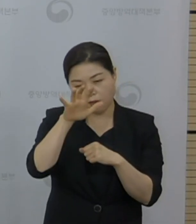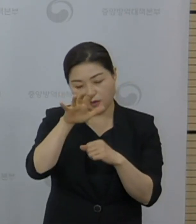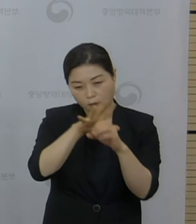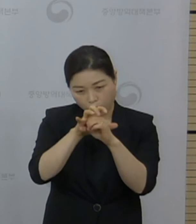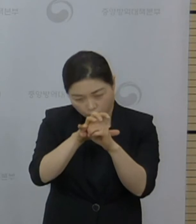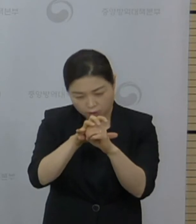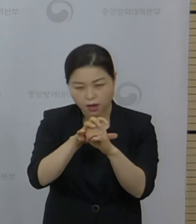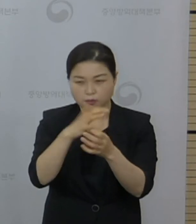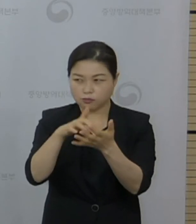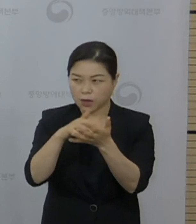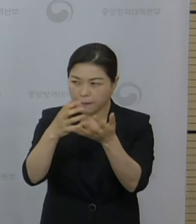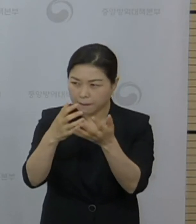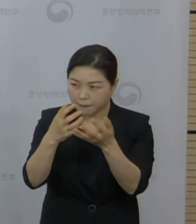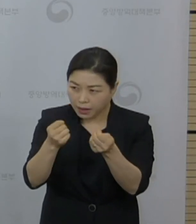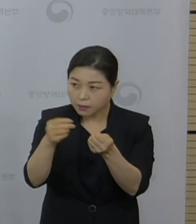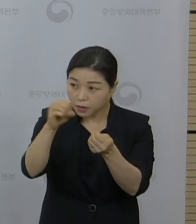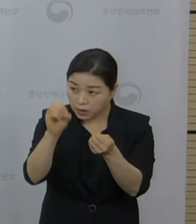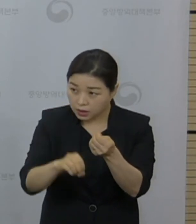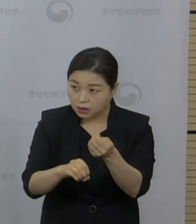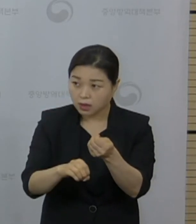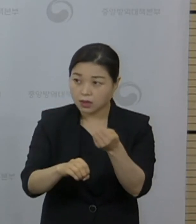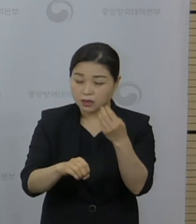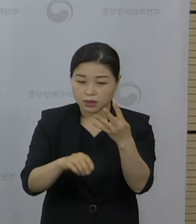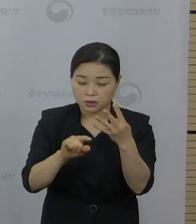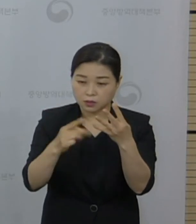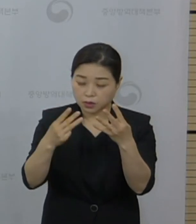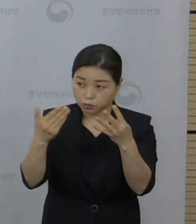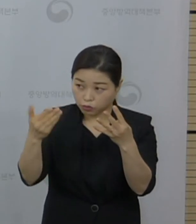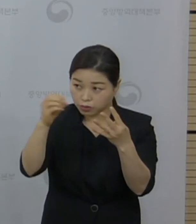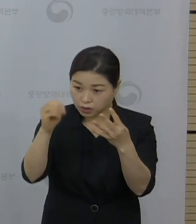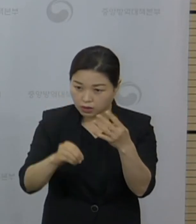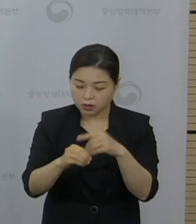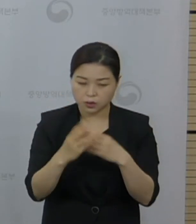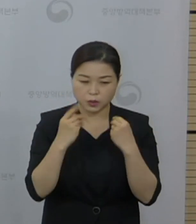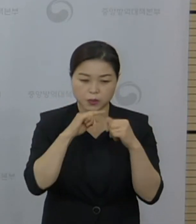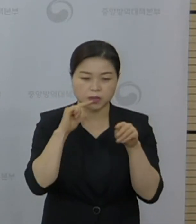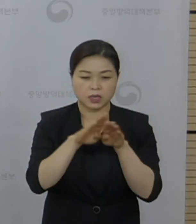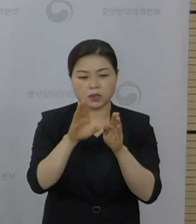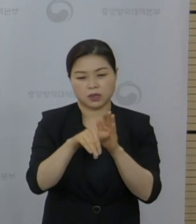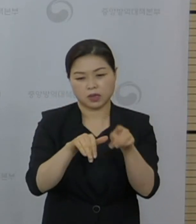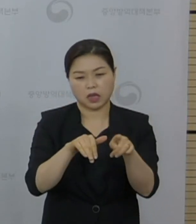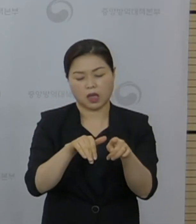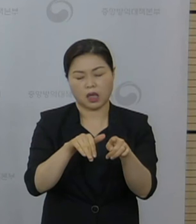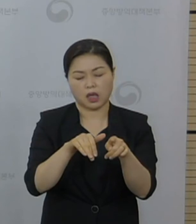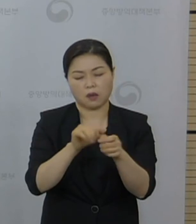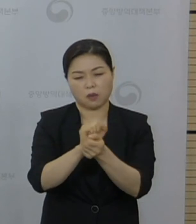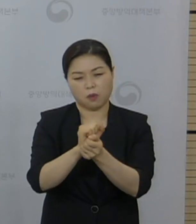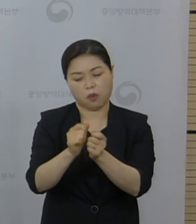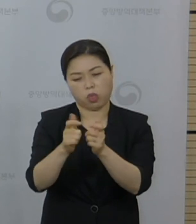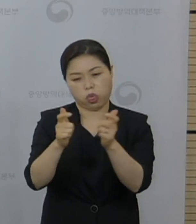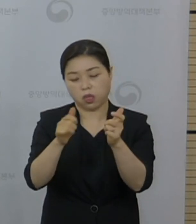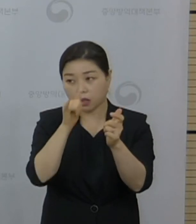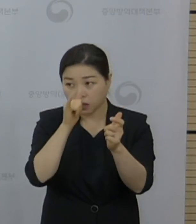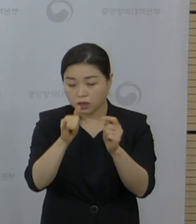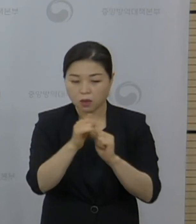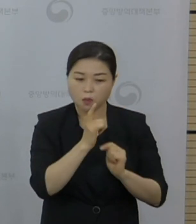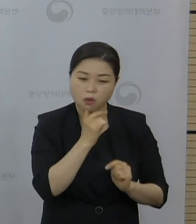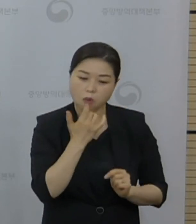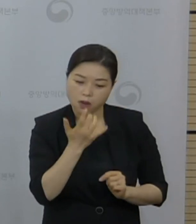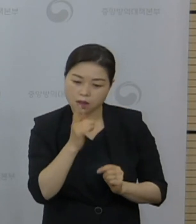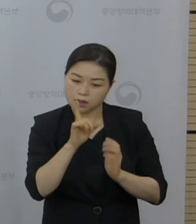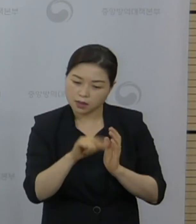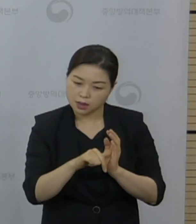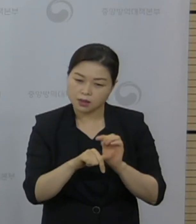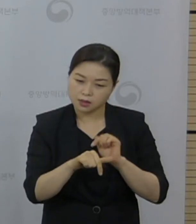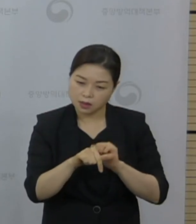%인 부분은 일단은 주말 효과라고 저희들이 흔히 표현하는 것 월요일, 화요일 되면 양성률이